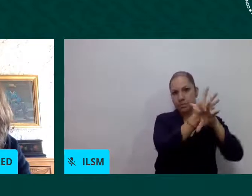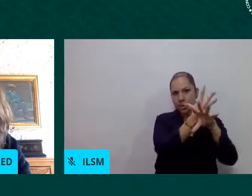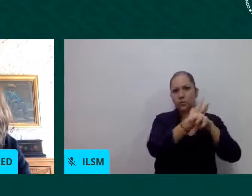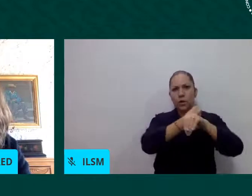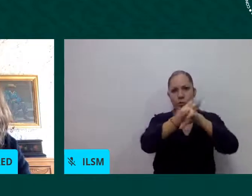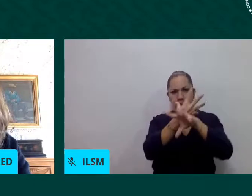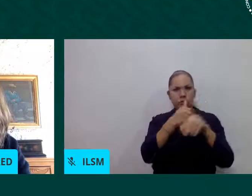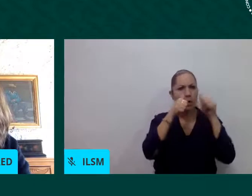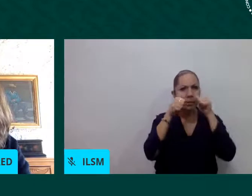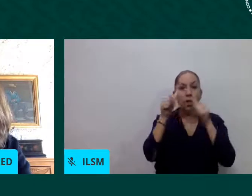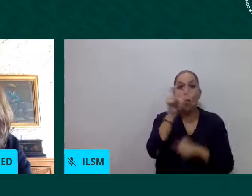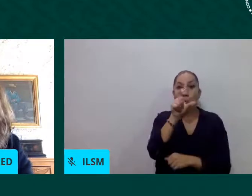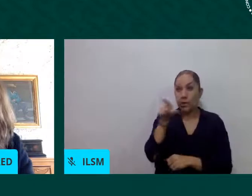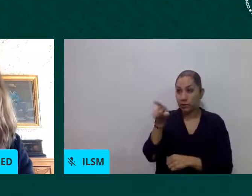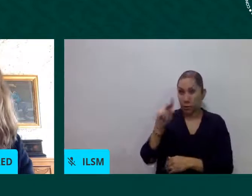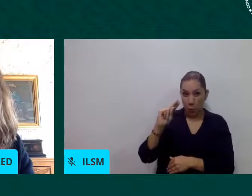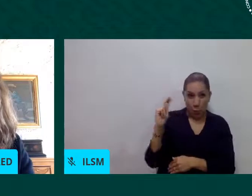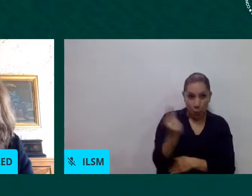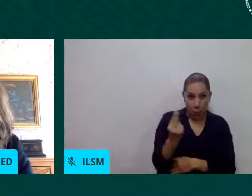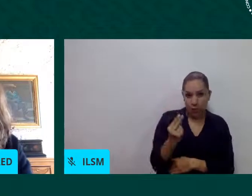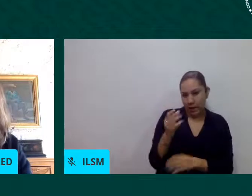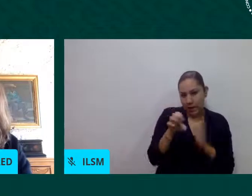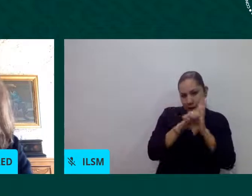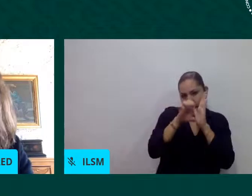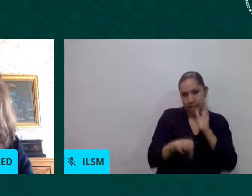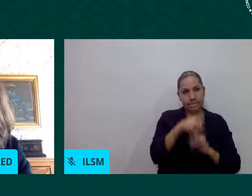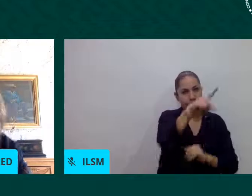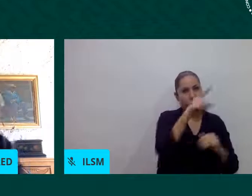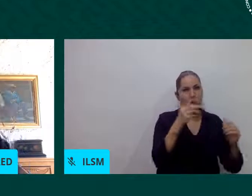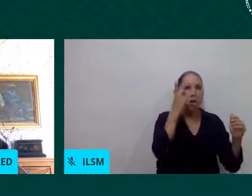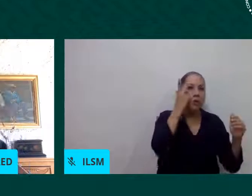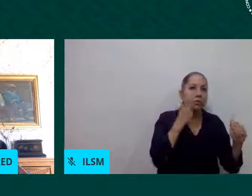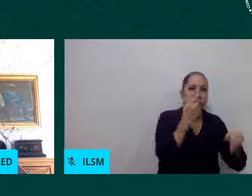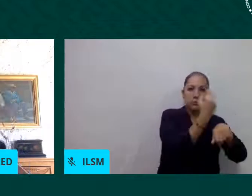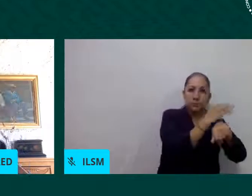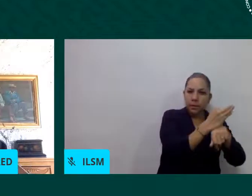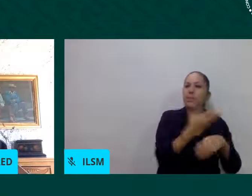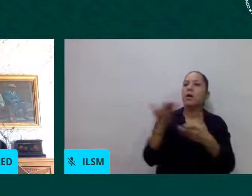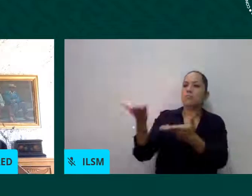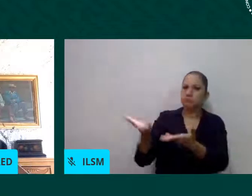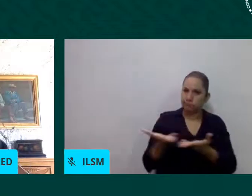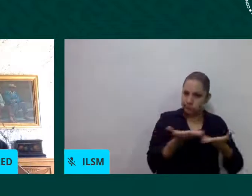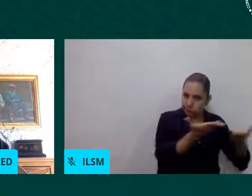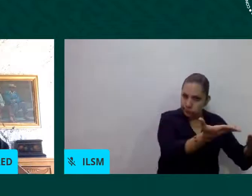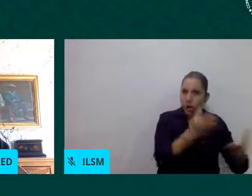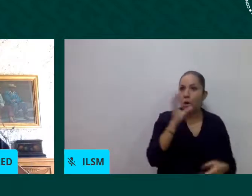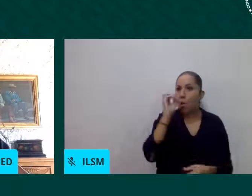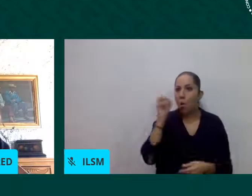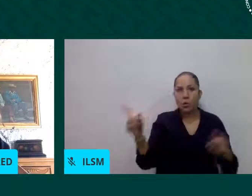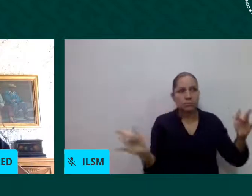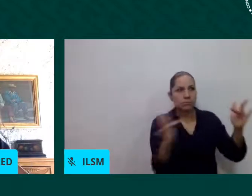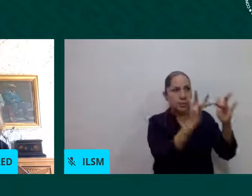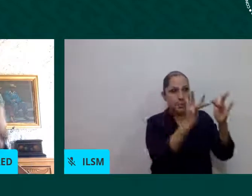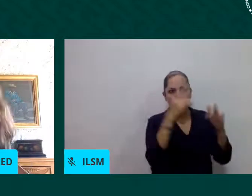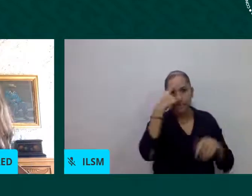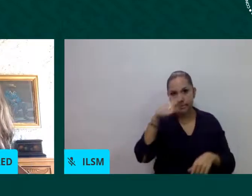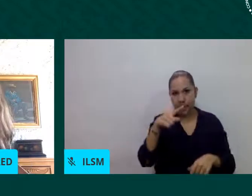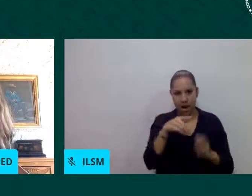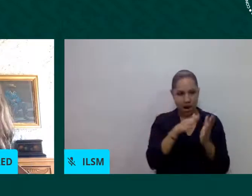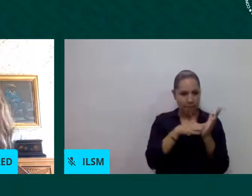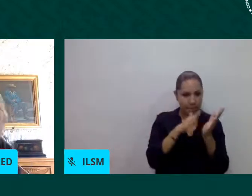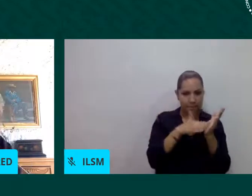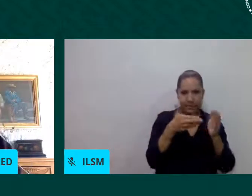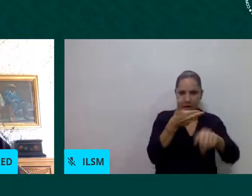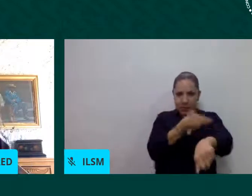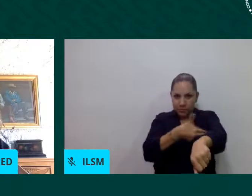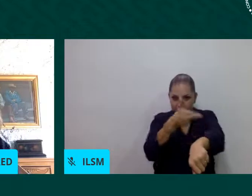albergues y situaciones especiales para la regularización de sus trámites también hay acompañamiento digamos para el